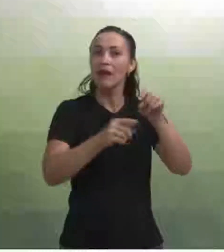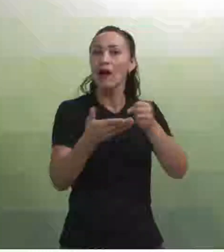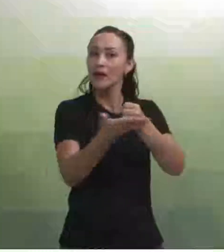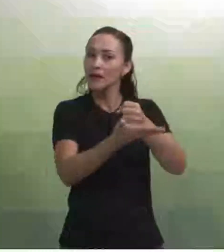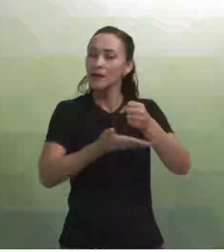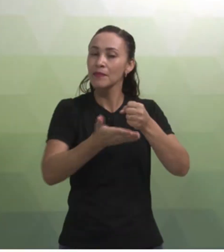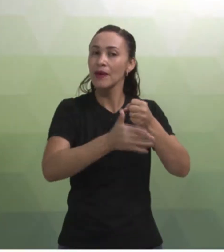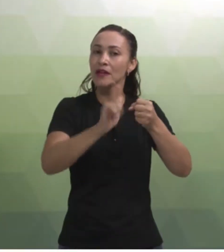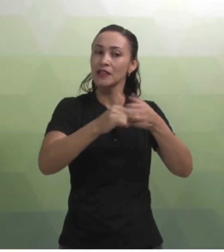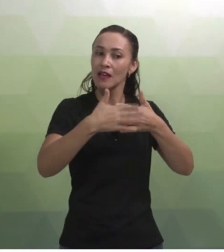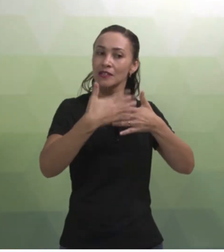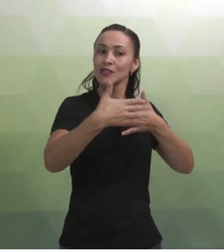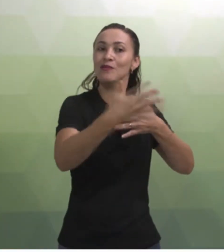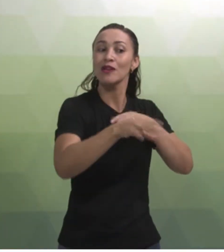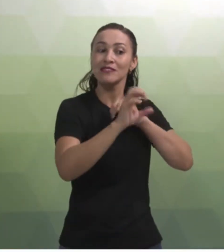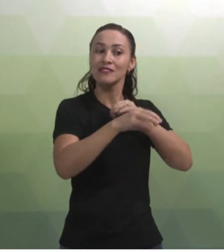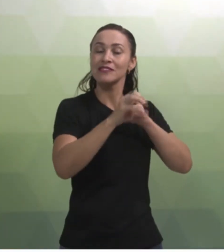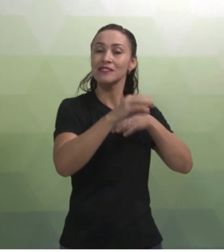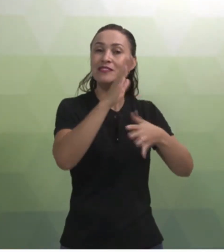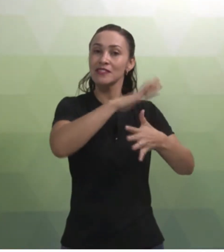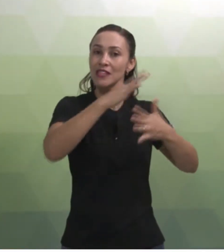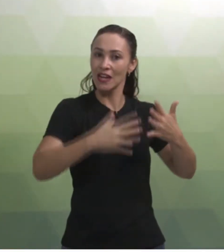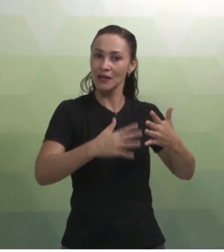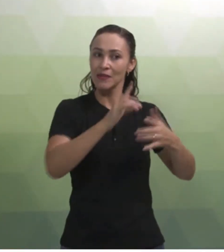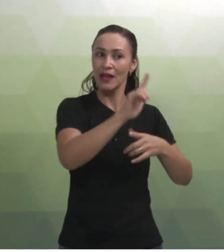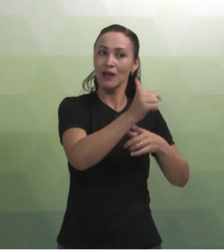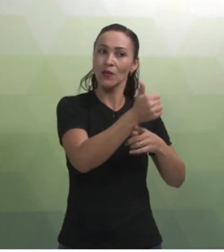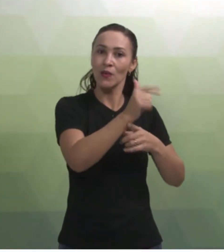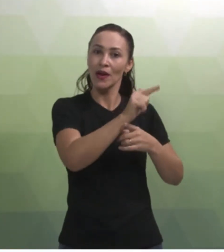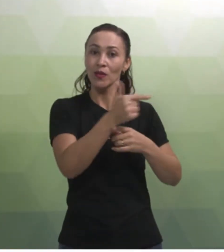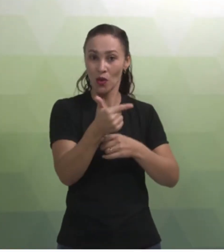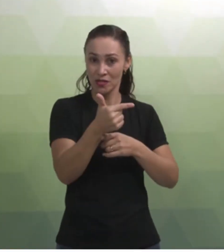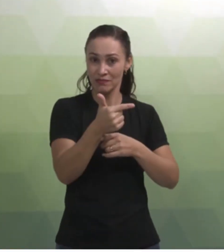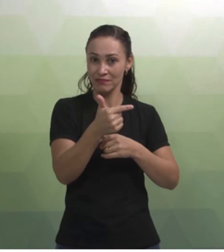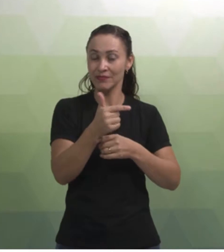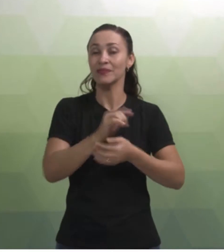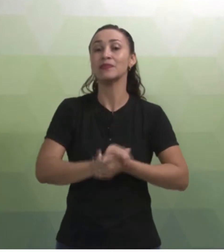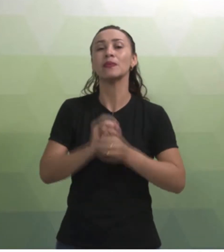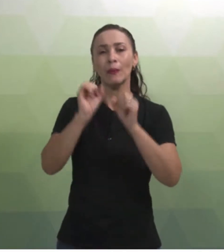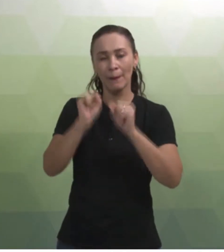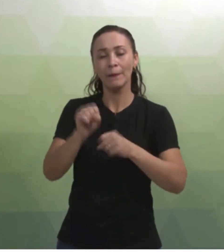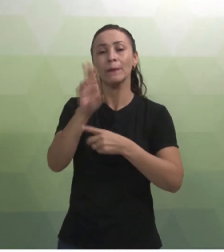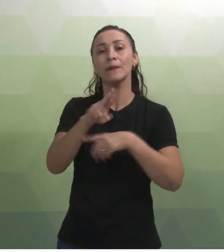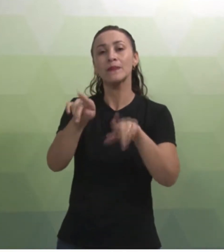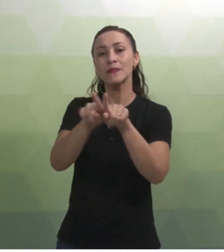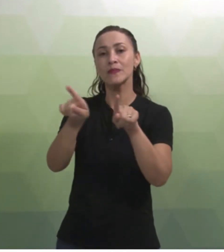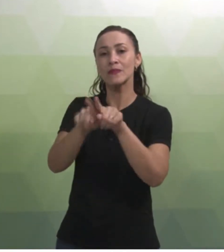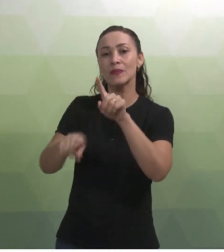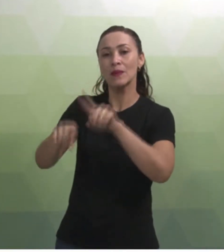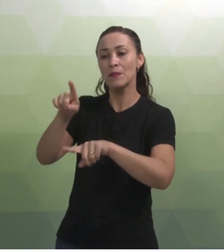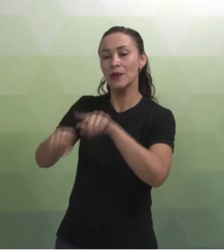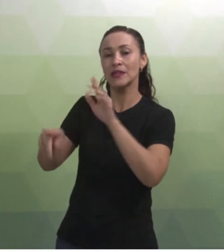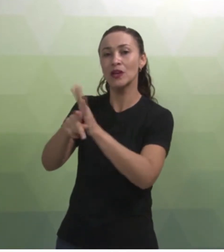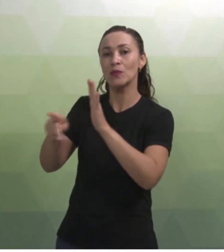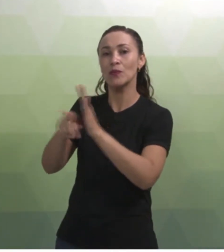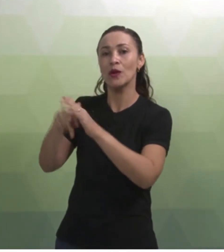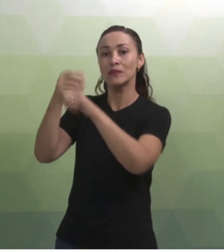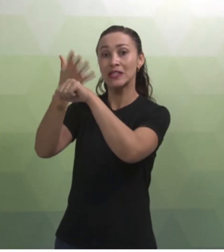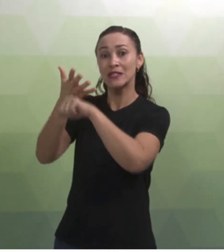embasam esse processo de ensino da Libras, como L1 e L2. Podem utilizar materiais das disciplinas que nós já